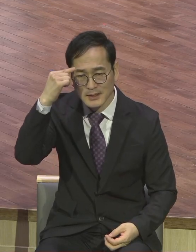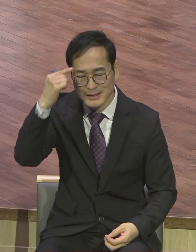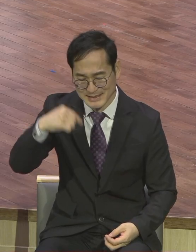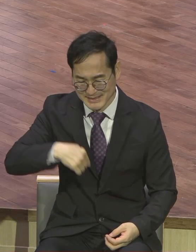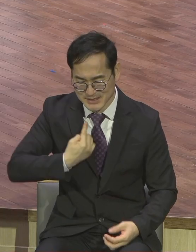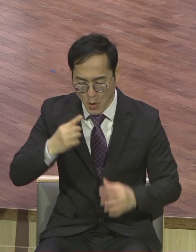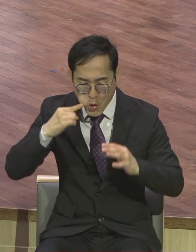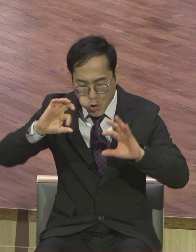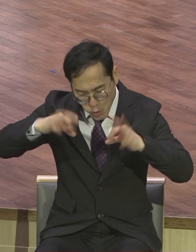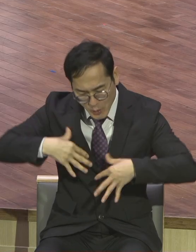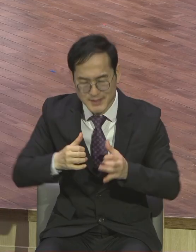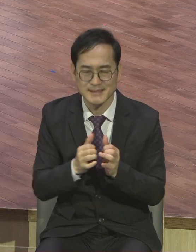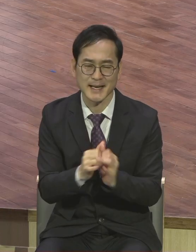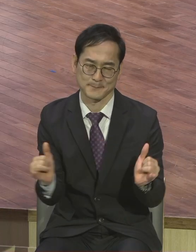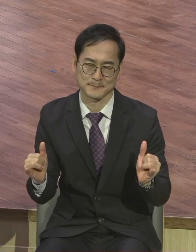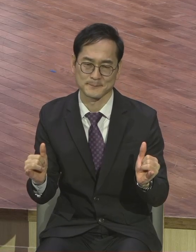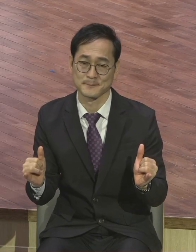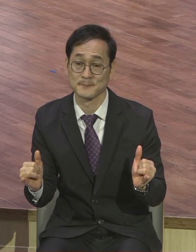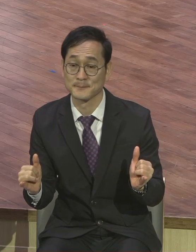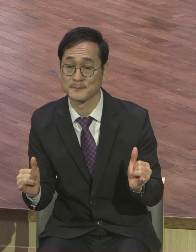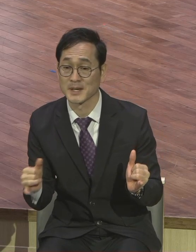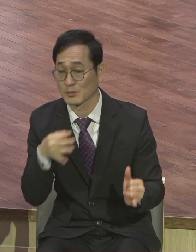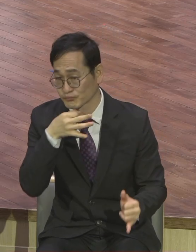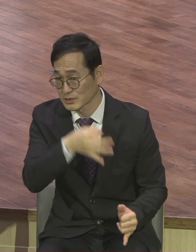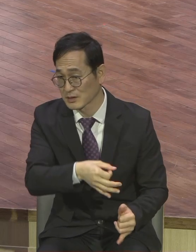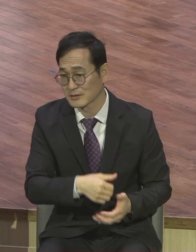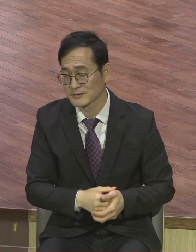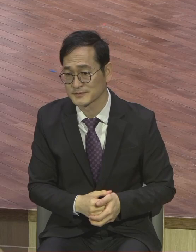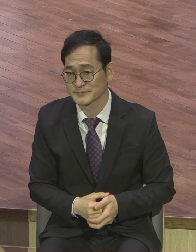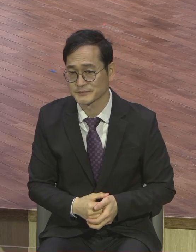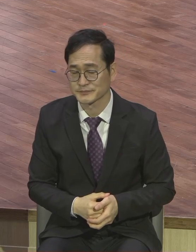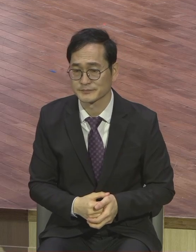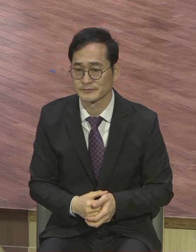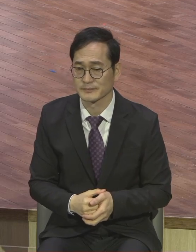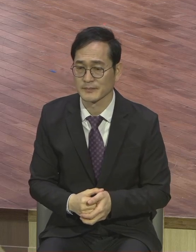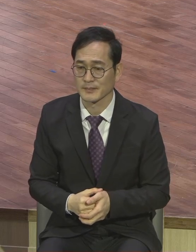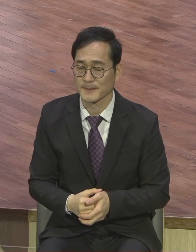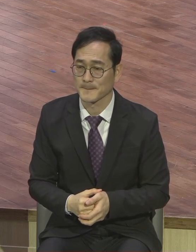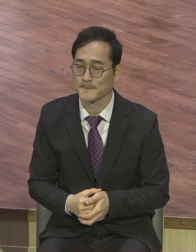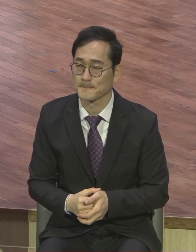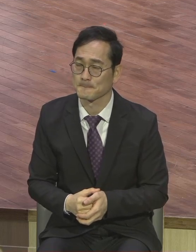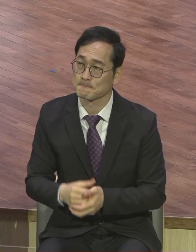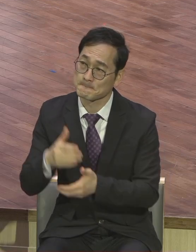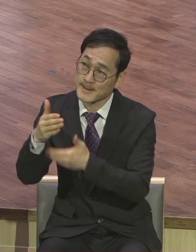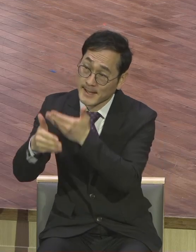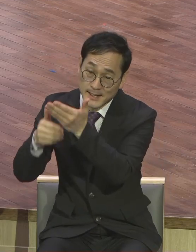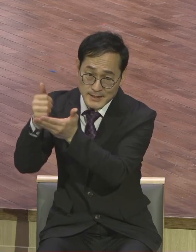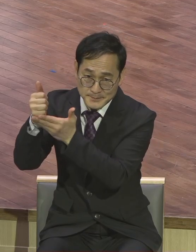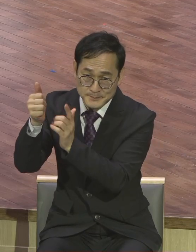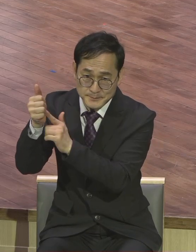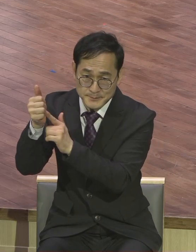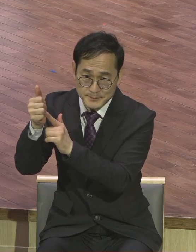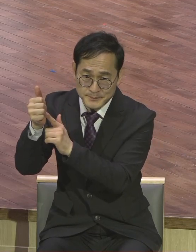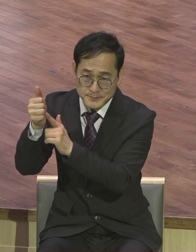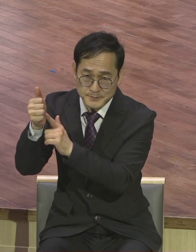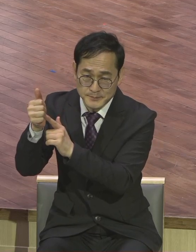스스로 속이는 자 정말 하나님 앞에 저 성령의 애를 위하여 사는 사람은 남들이